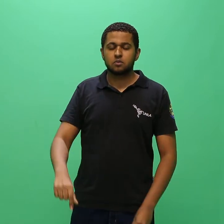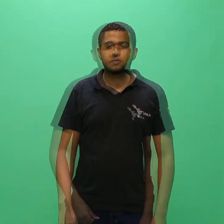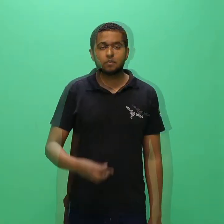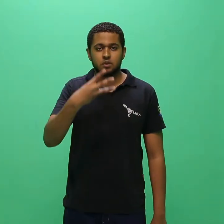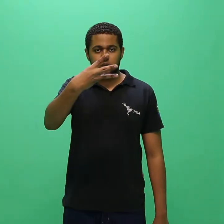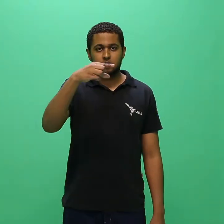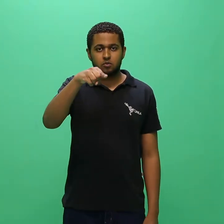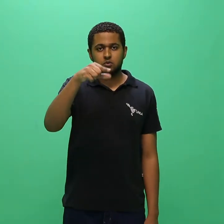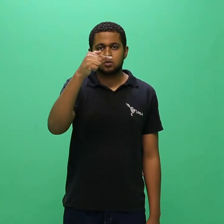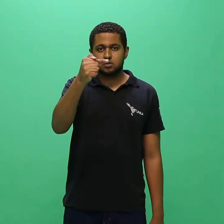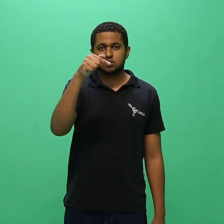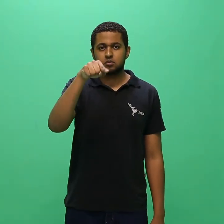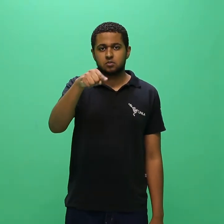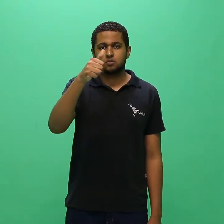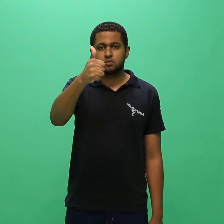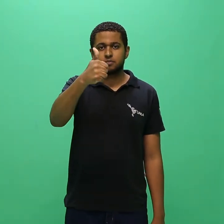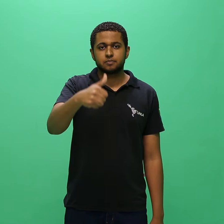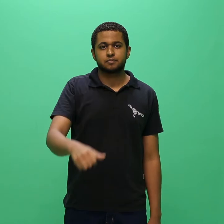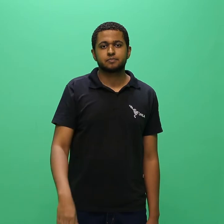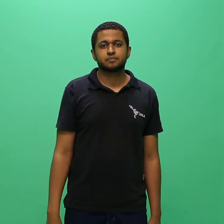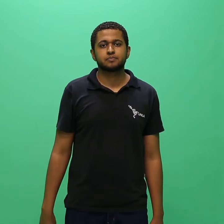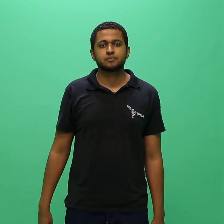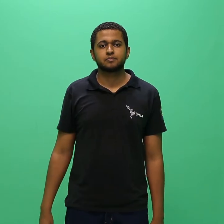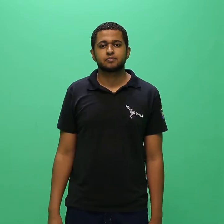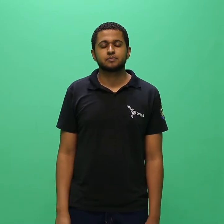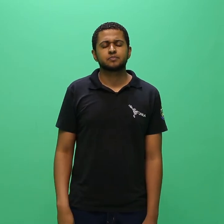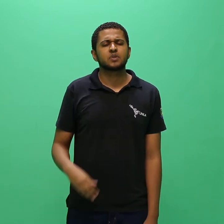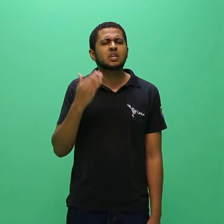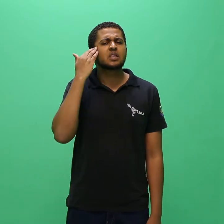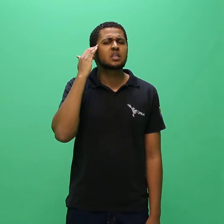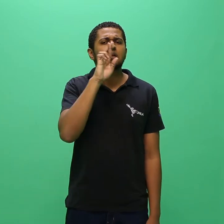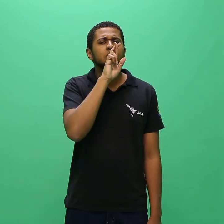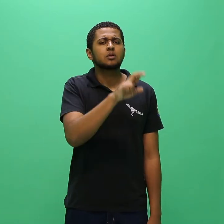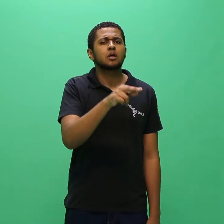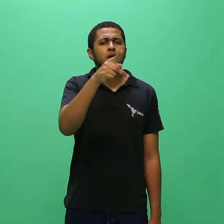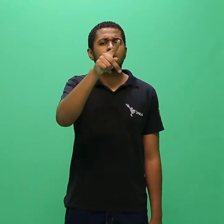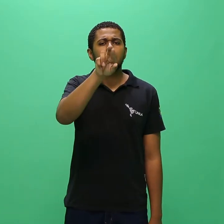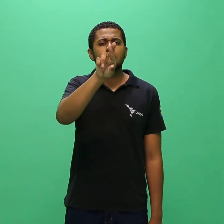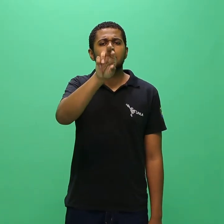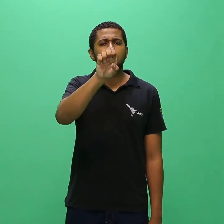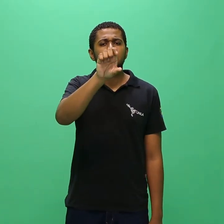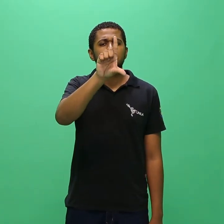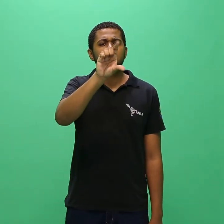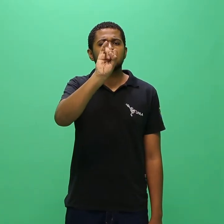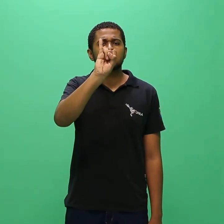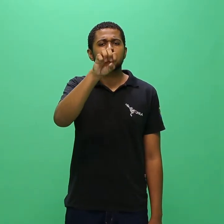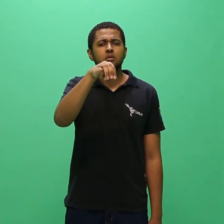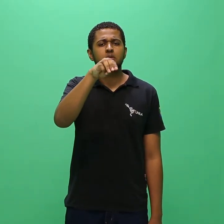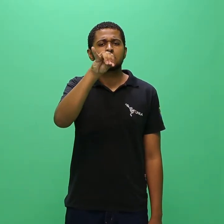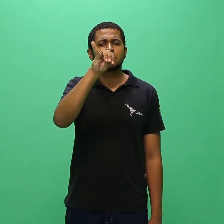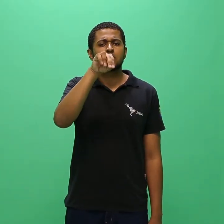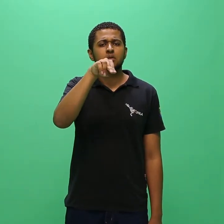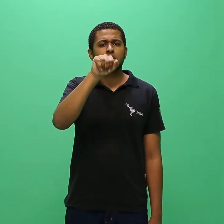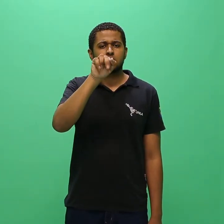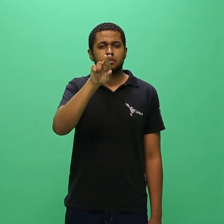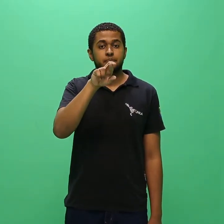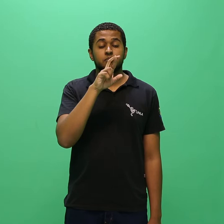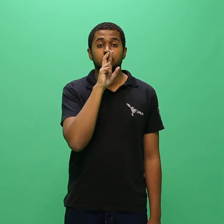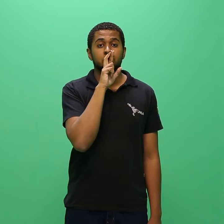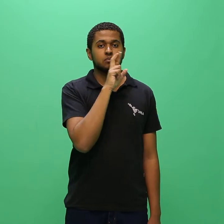curso. Entende-se, por resultado preliminar, o resultado do processo seletivo divulgado